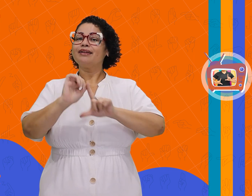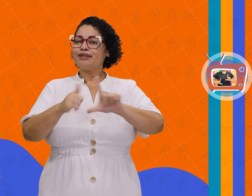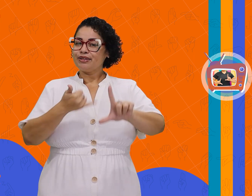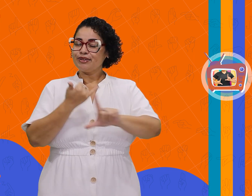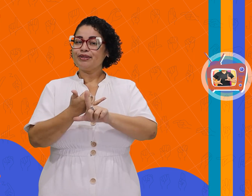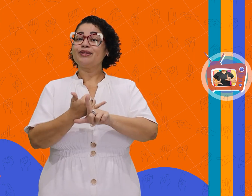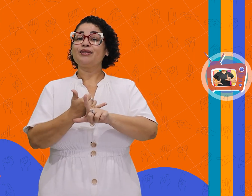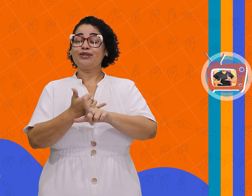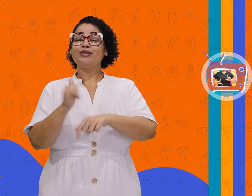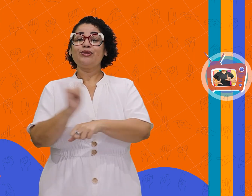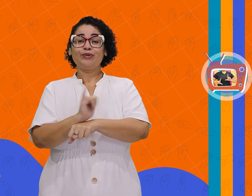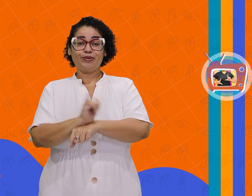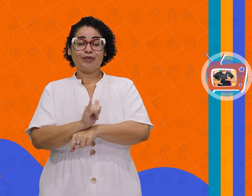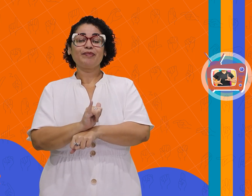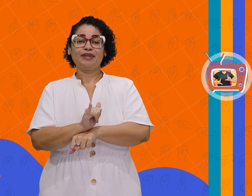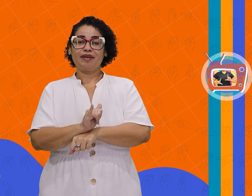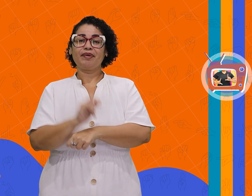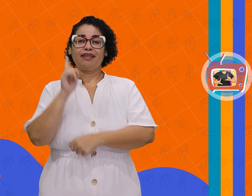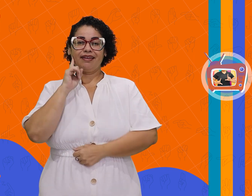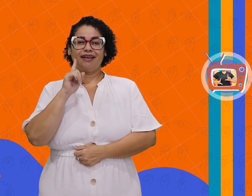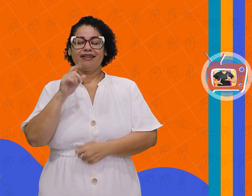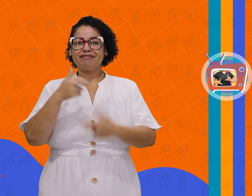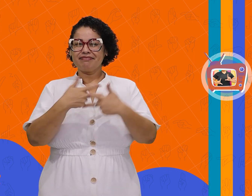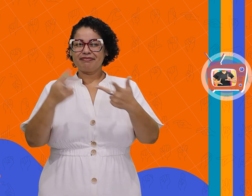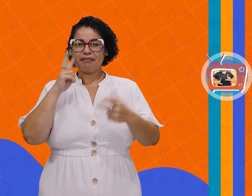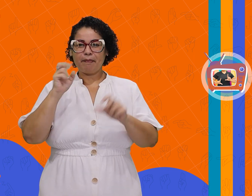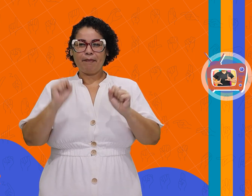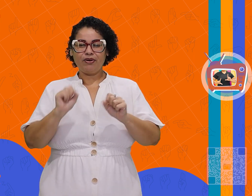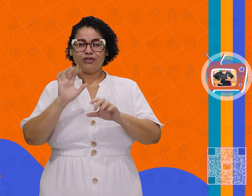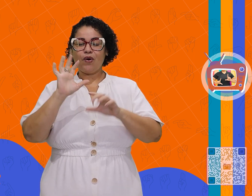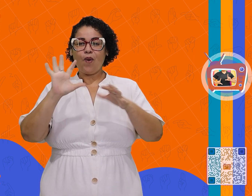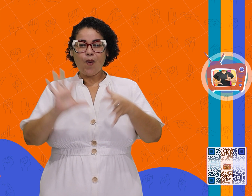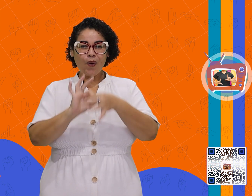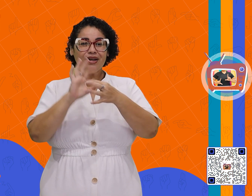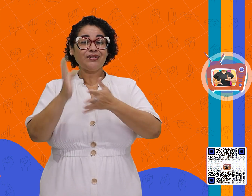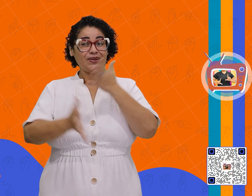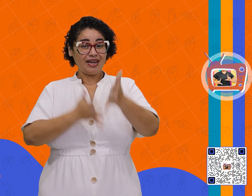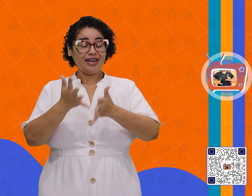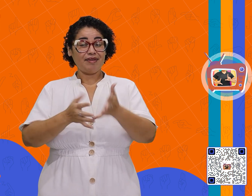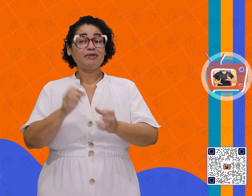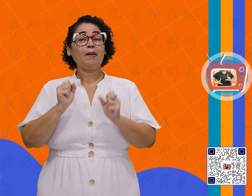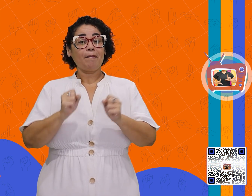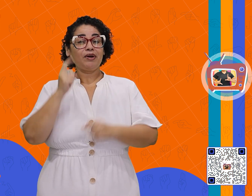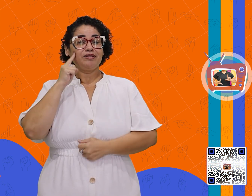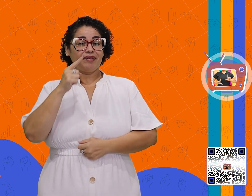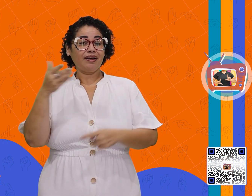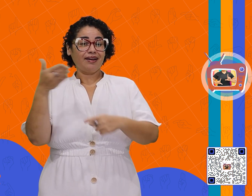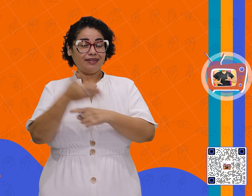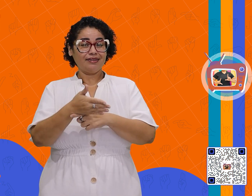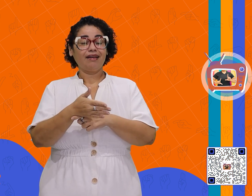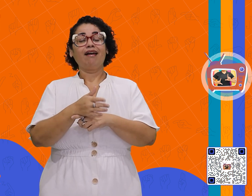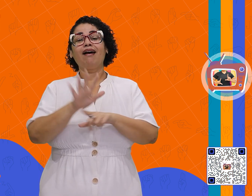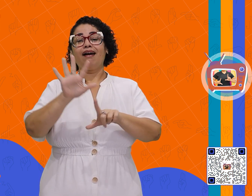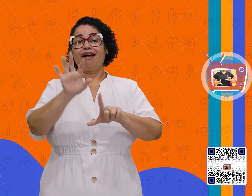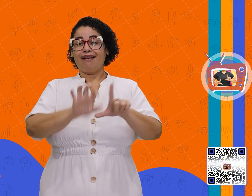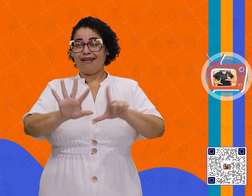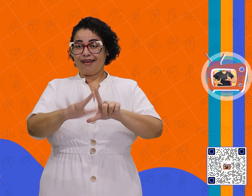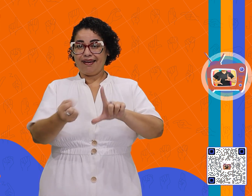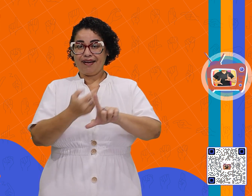canal do YouTube. O endereço da playlist do Conexão em Libras pode ser acessado pelo QR Coach que